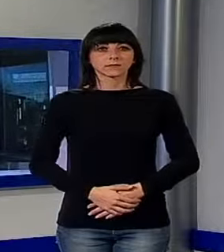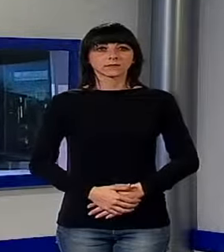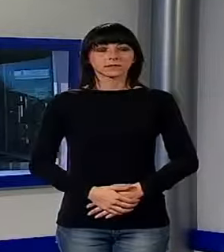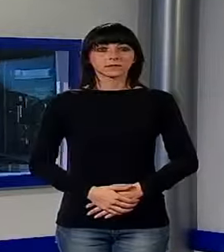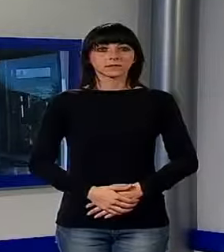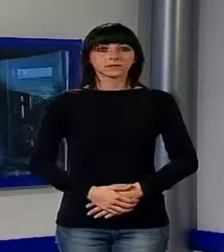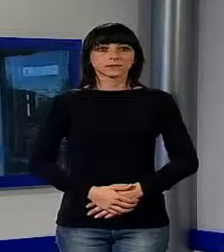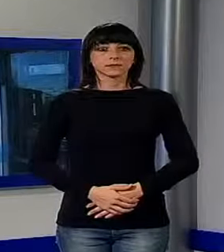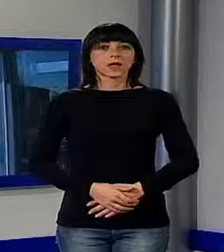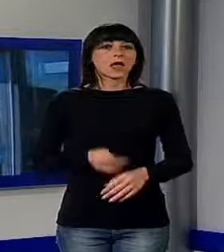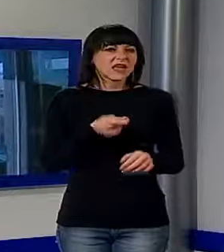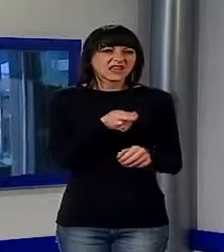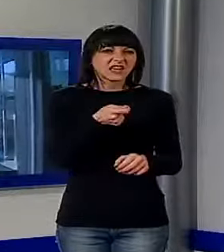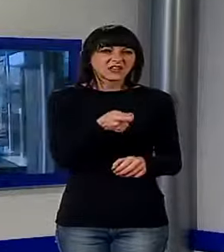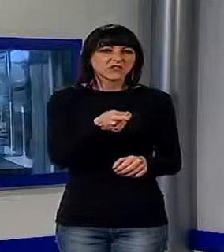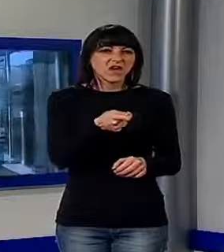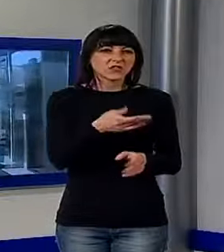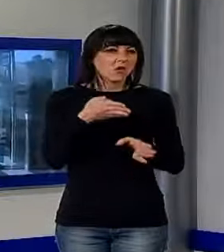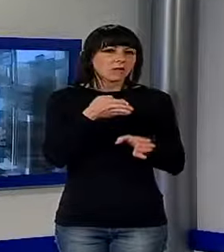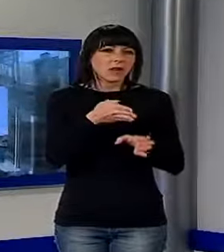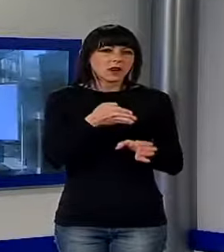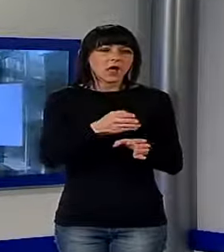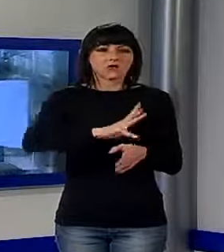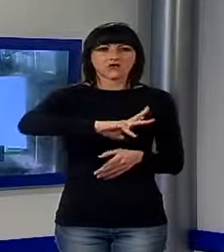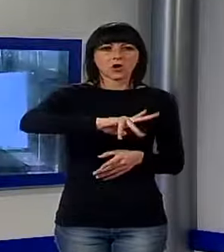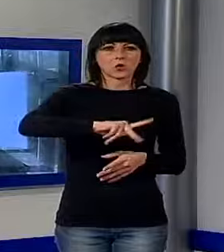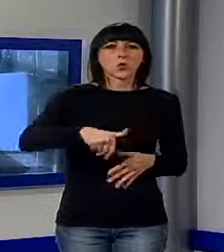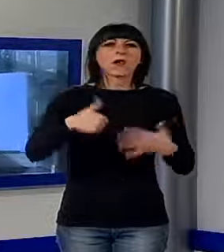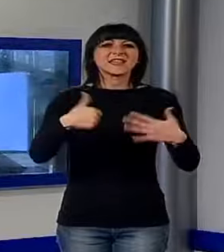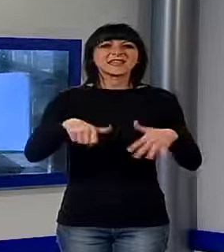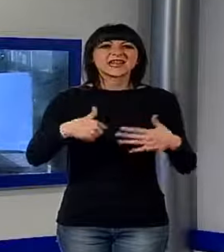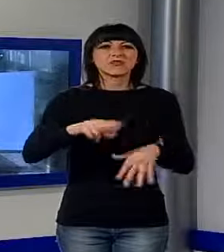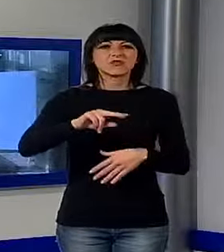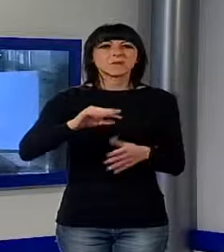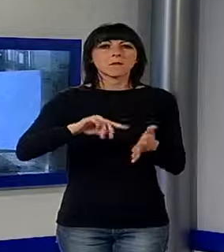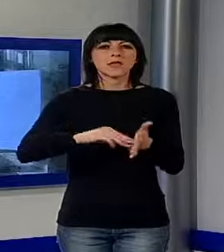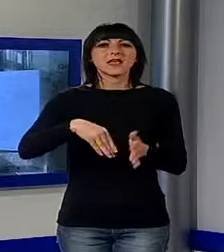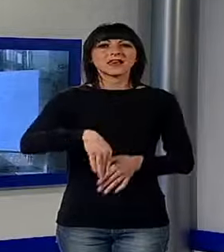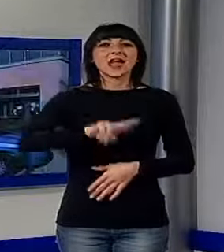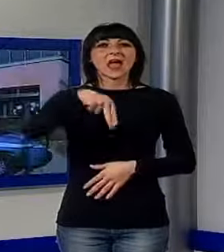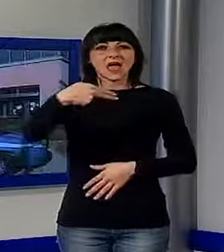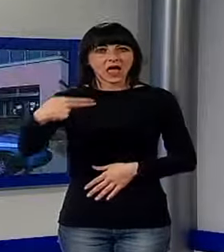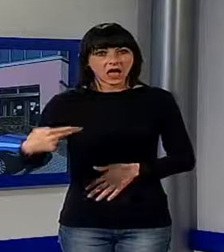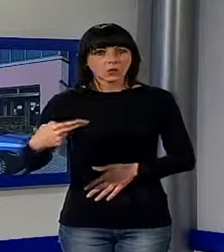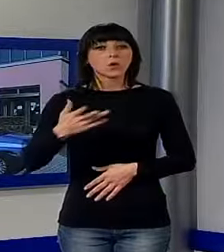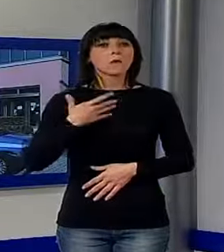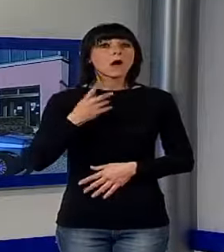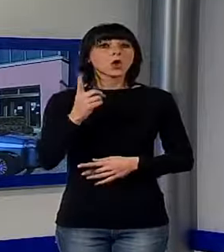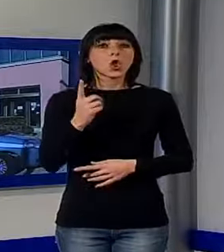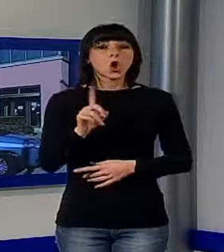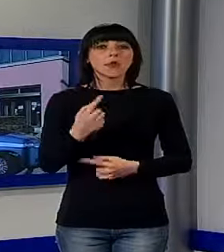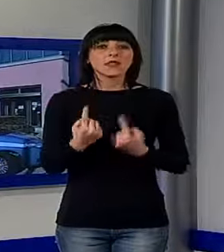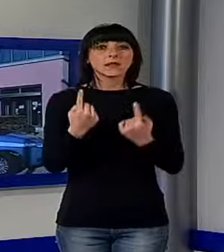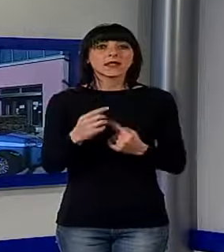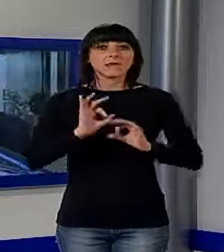Armati di trincetto in pochi secondi avevano portato via 16.000 euro ma non avevano fatto i conti con i tempi di reazione